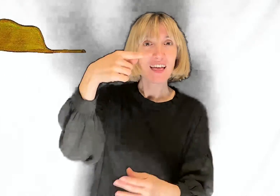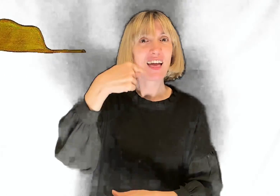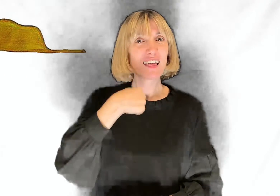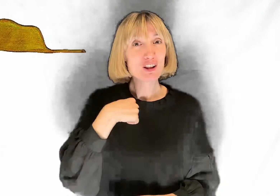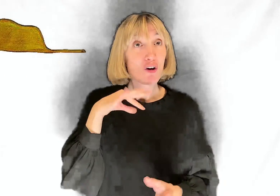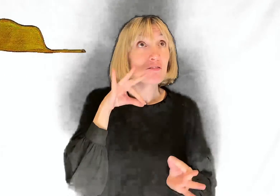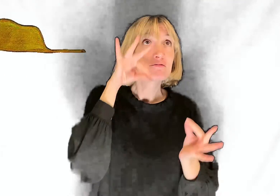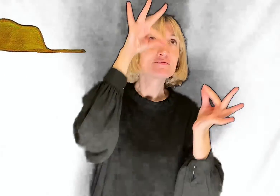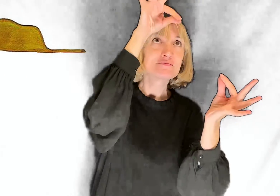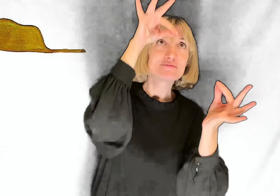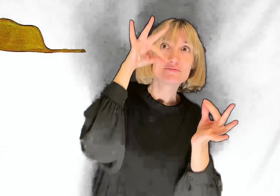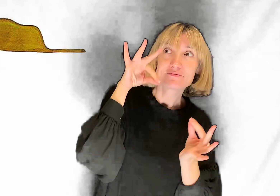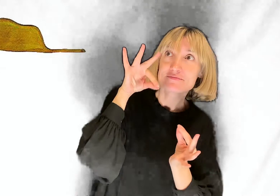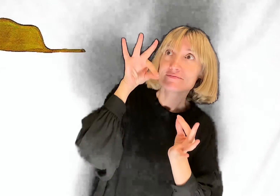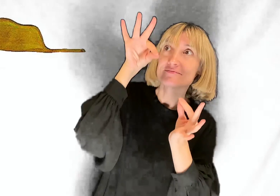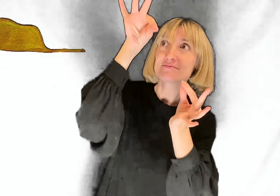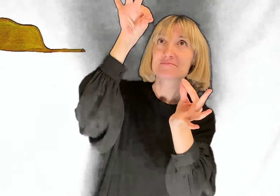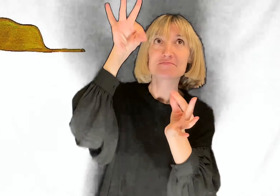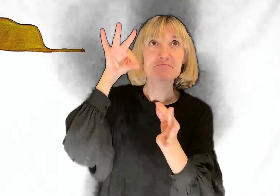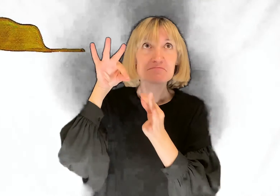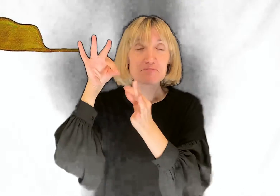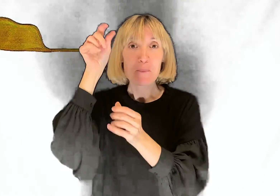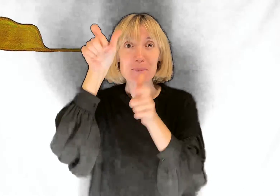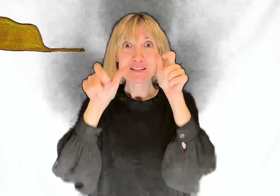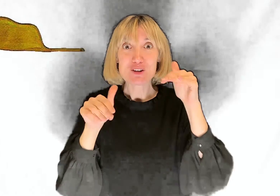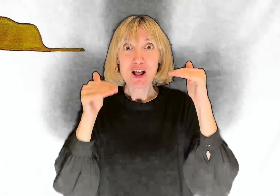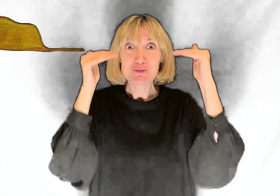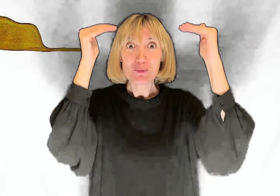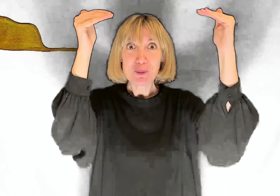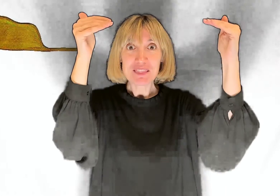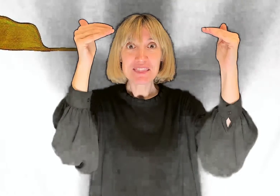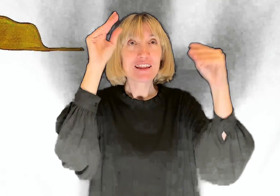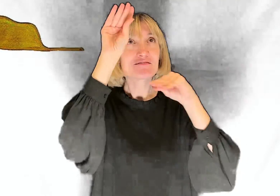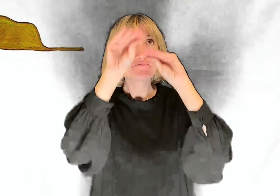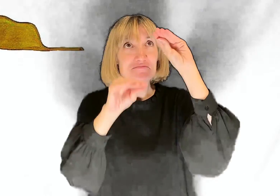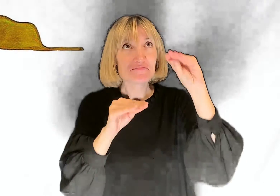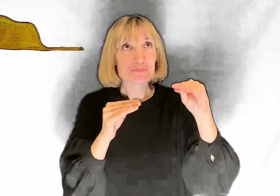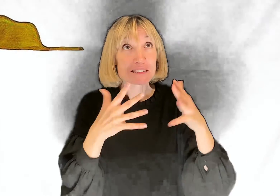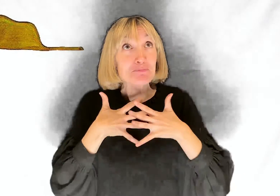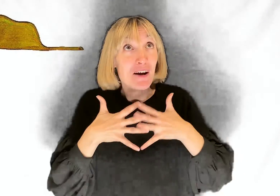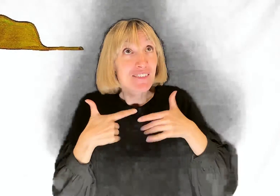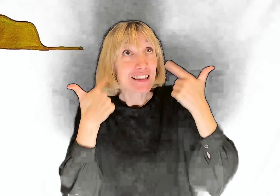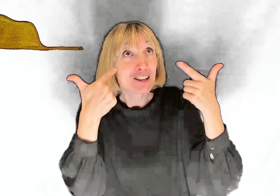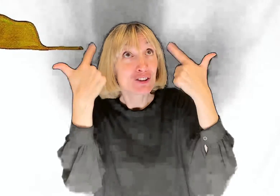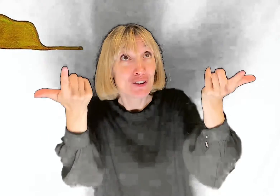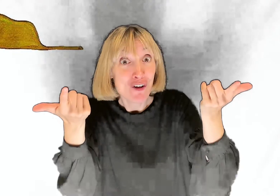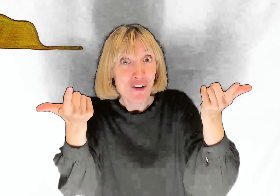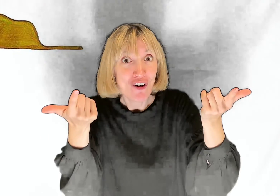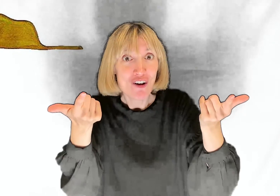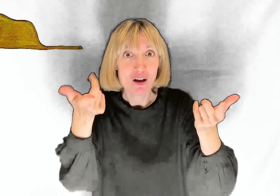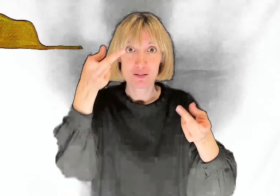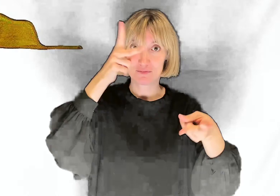Mostrai il mio capolavoro alle persone grandi, domandando se il disegno li spaventava. Ma mi risposero